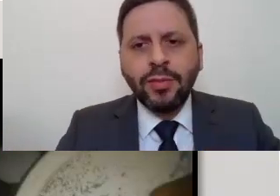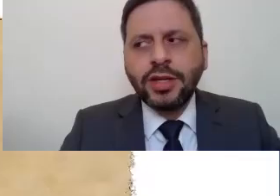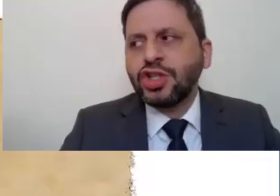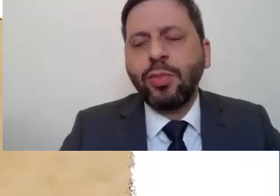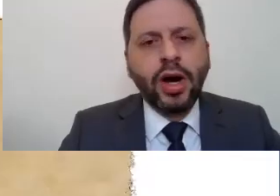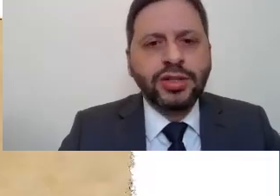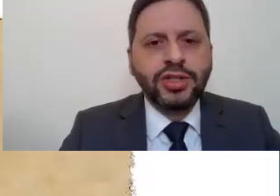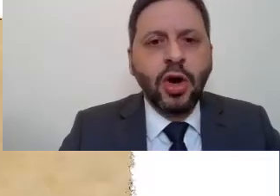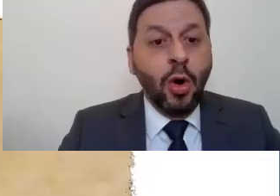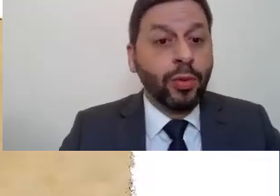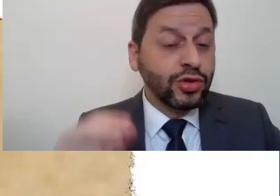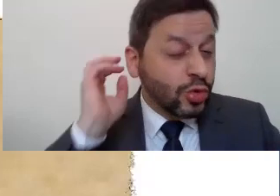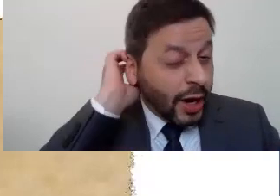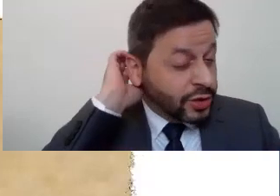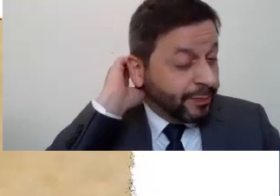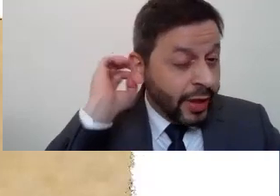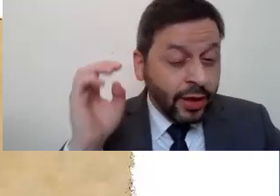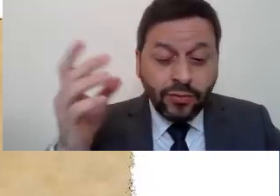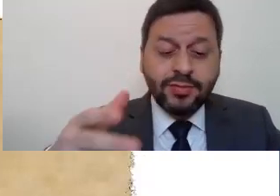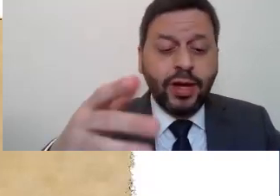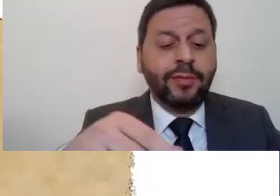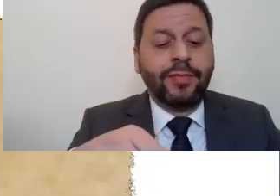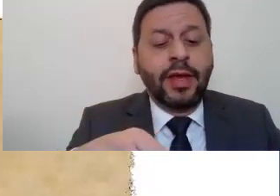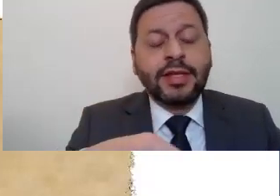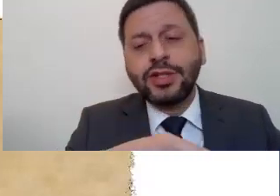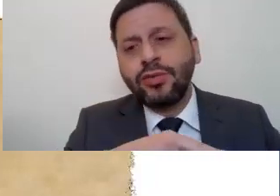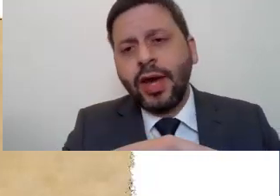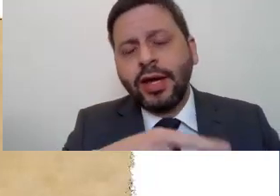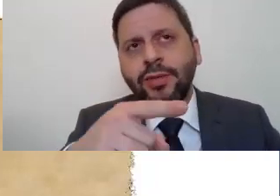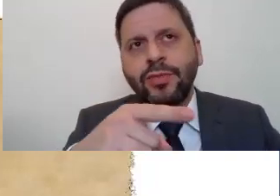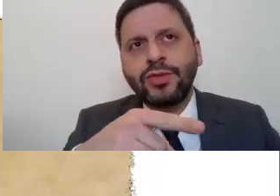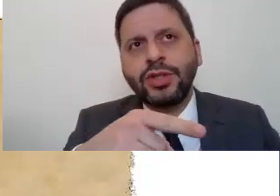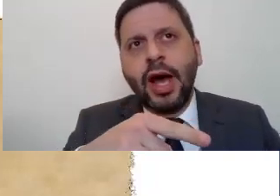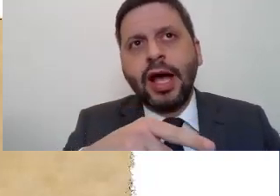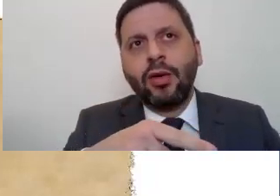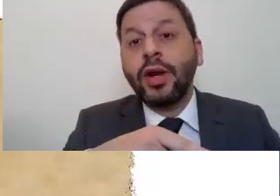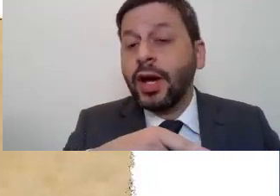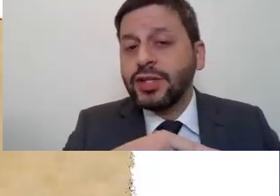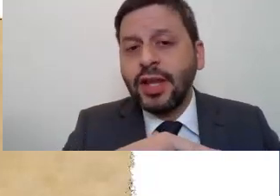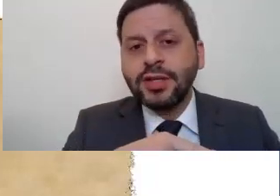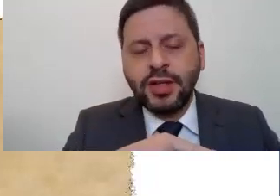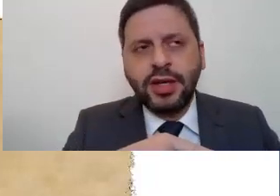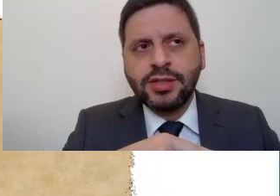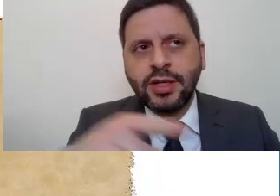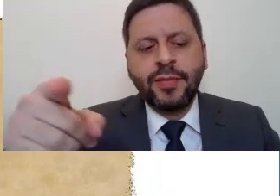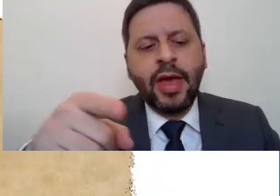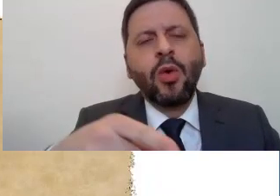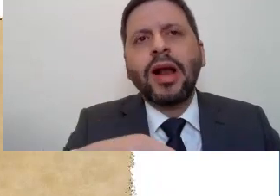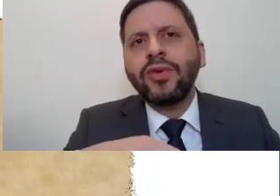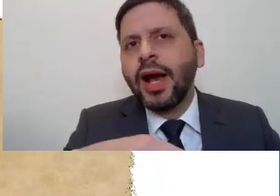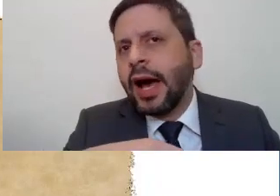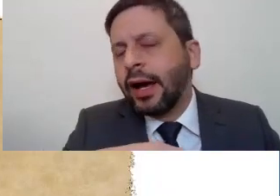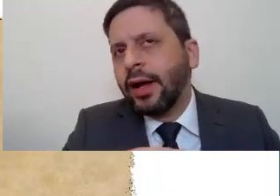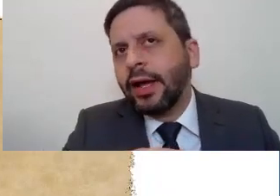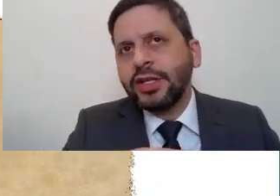livremente dispostas para os usuários. Bem, seja no viés de colher atividades ilícitas,